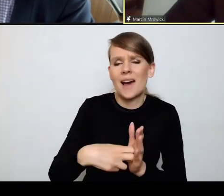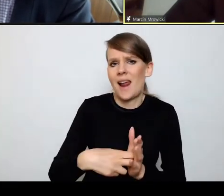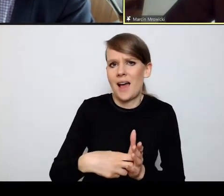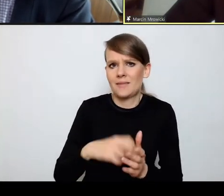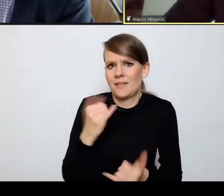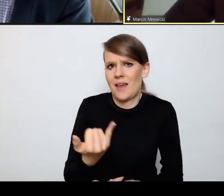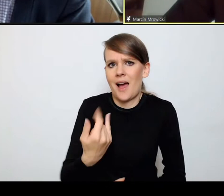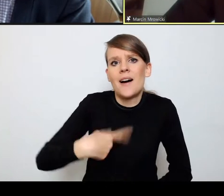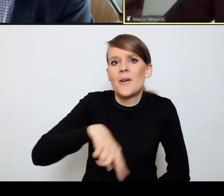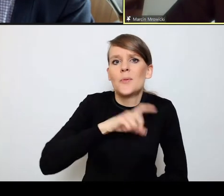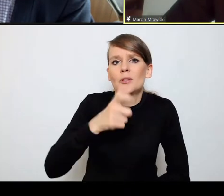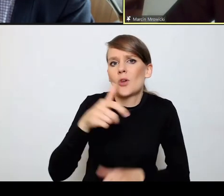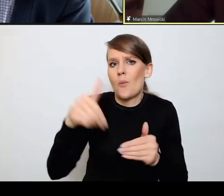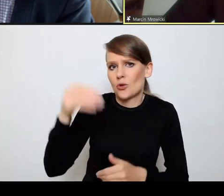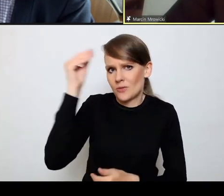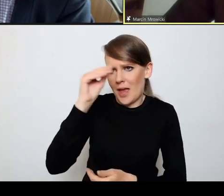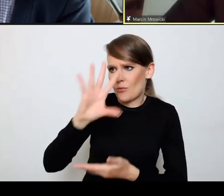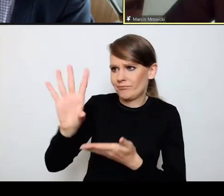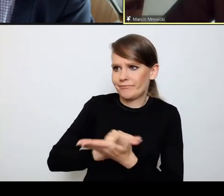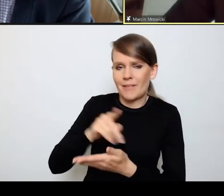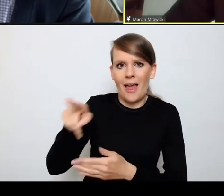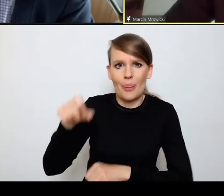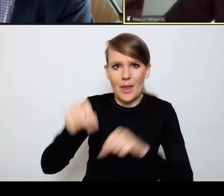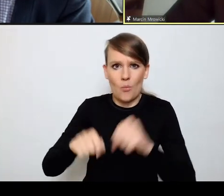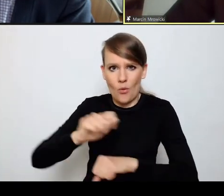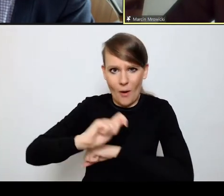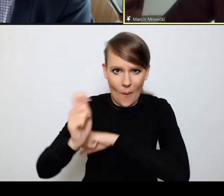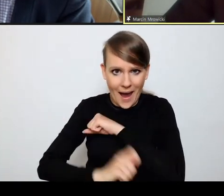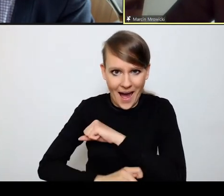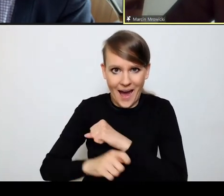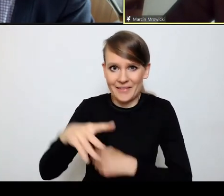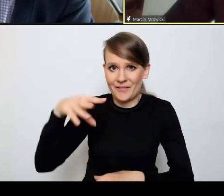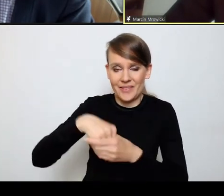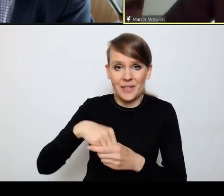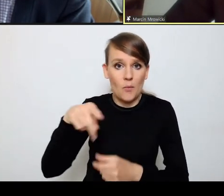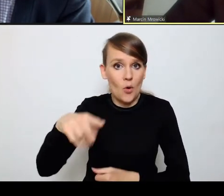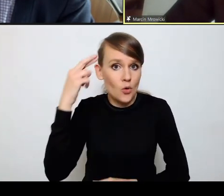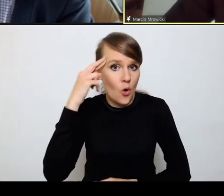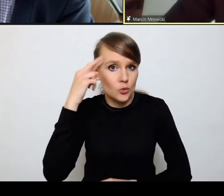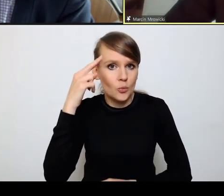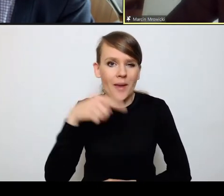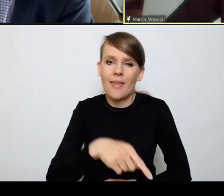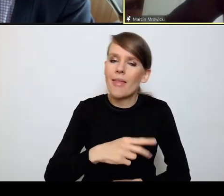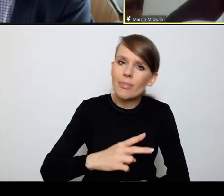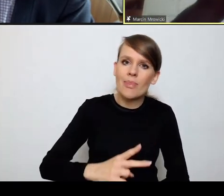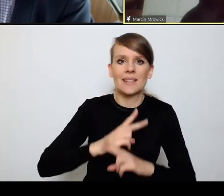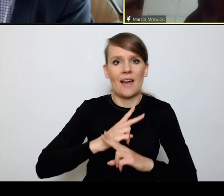Trybunału Karnego w zakresie właśnie rozumienia tej niezawisłości?